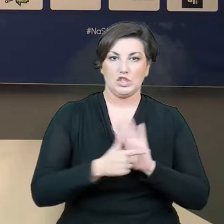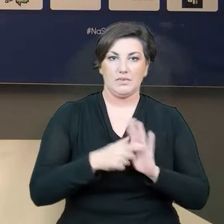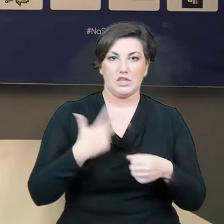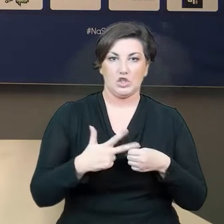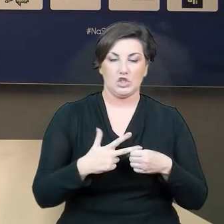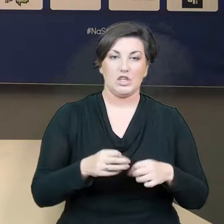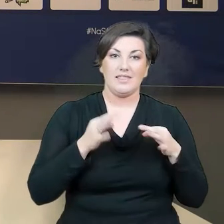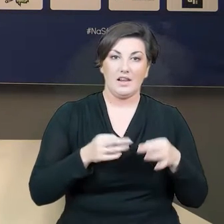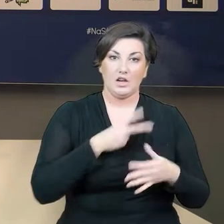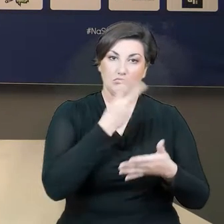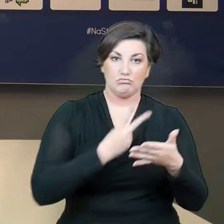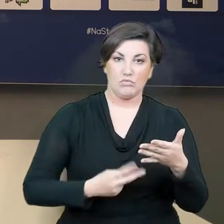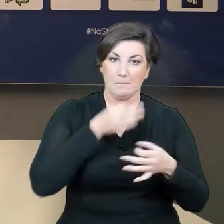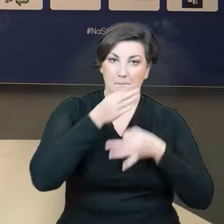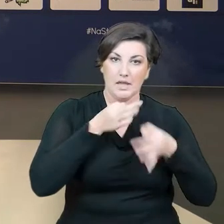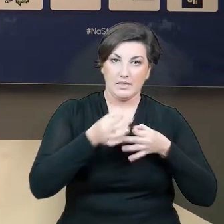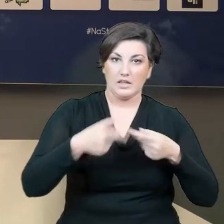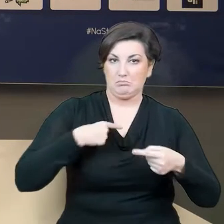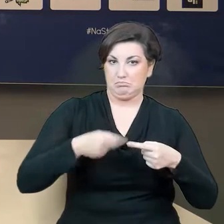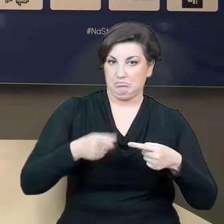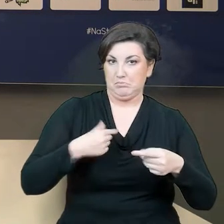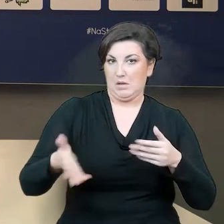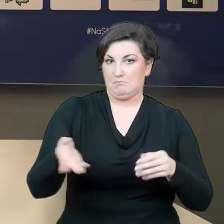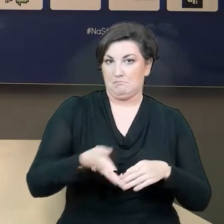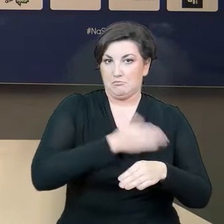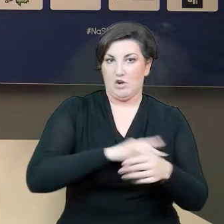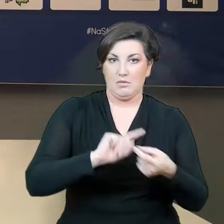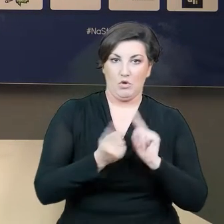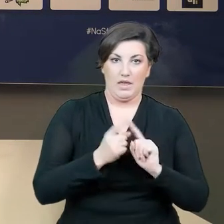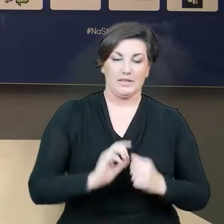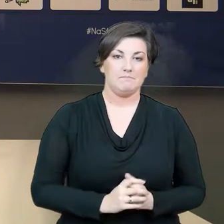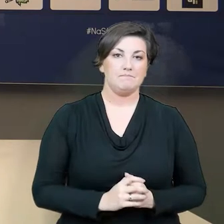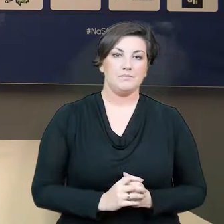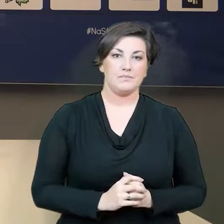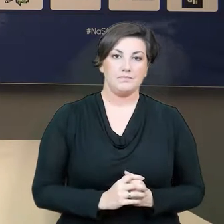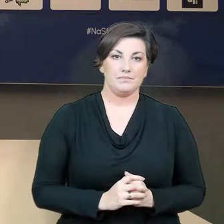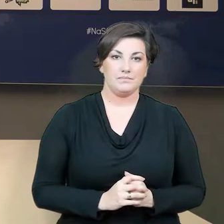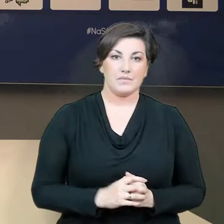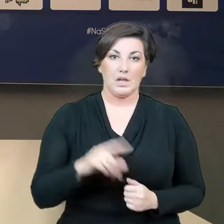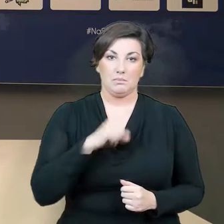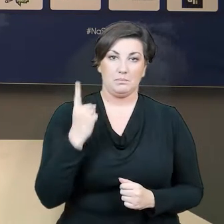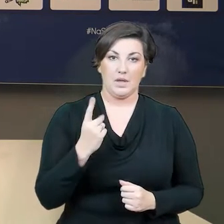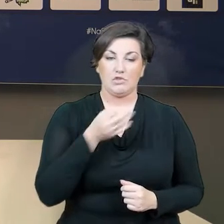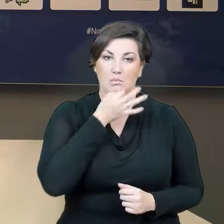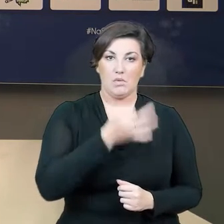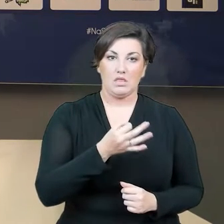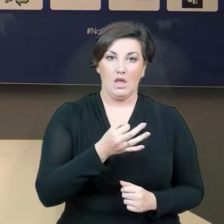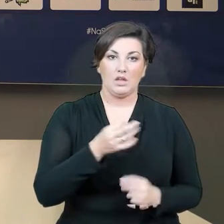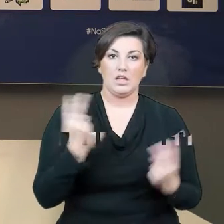pytania, które dziennikarze przesłali do trenera przed tym właśnie spotkaniem. Jako pierwszy tutaj pytanie zadaje redaktor Paweł